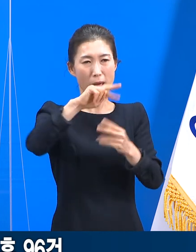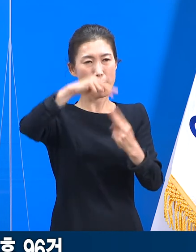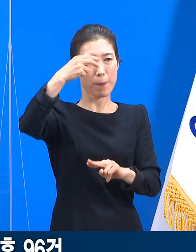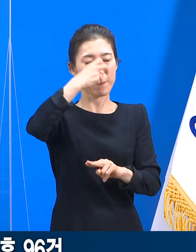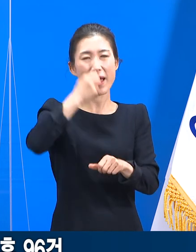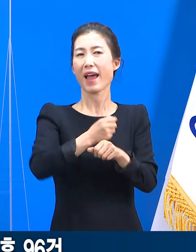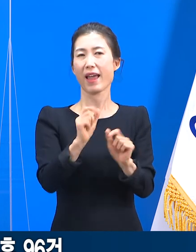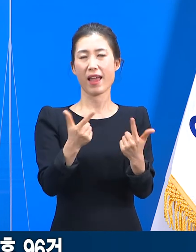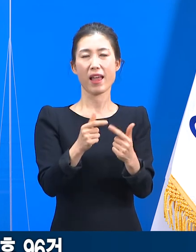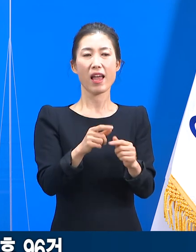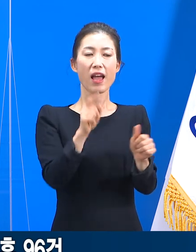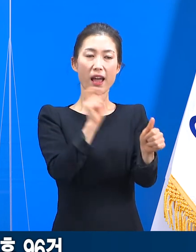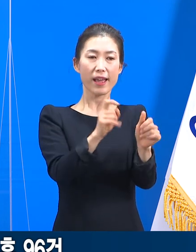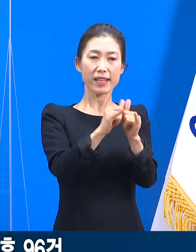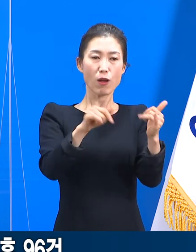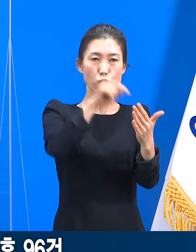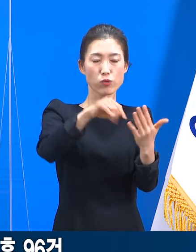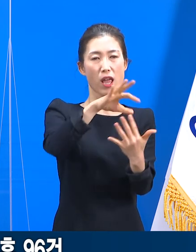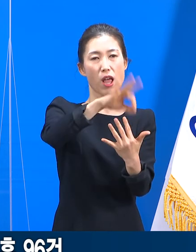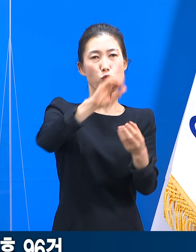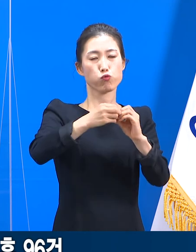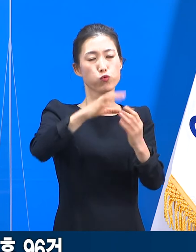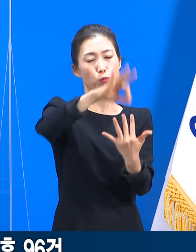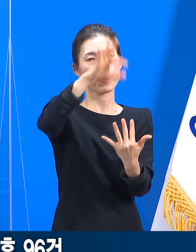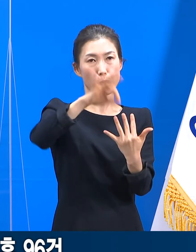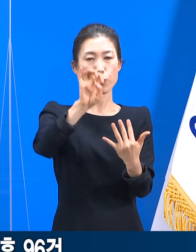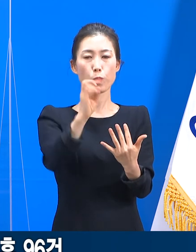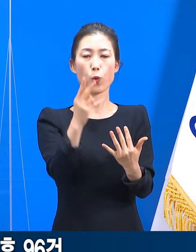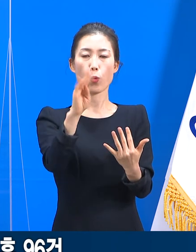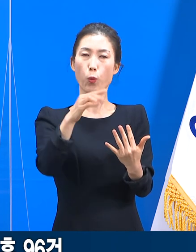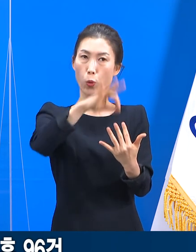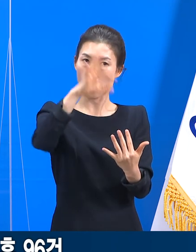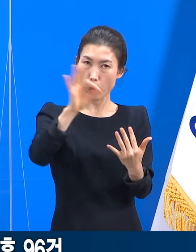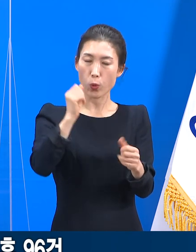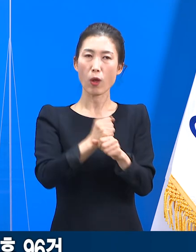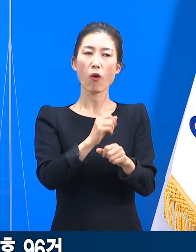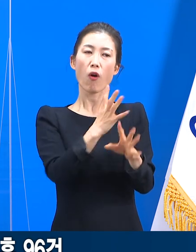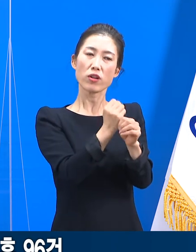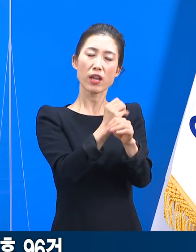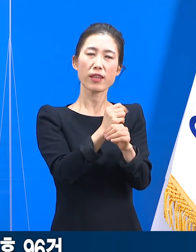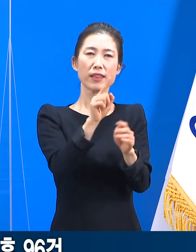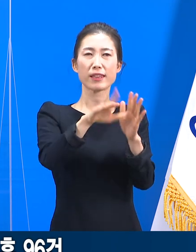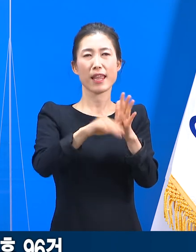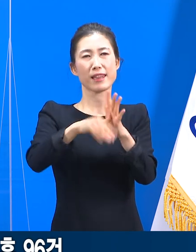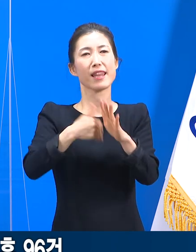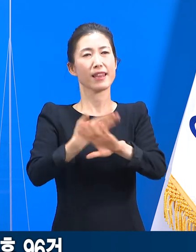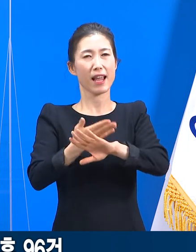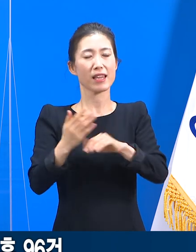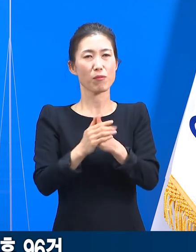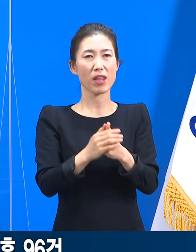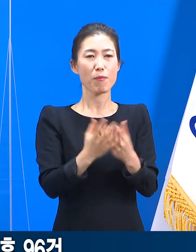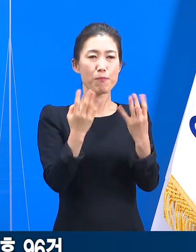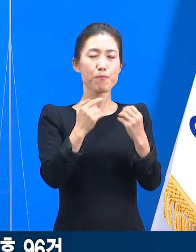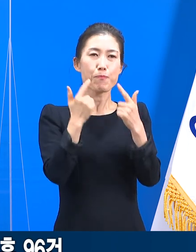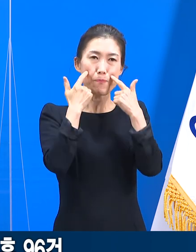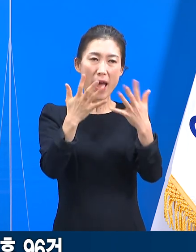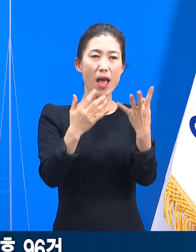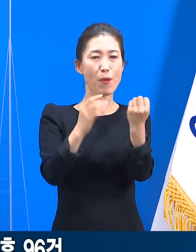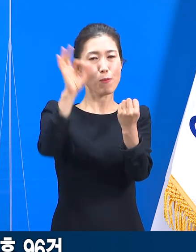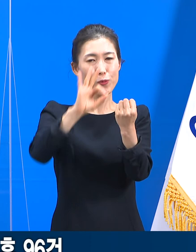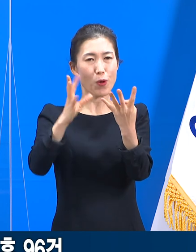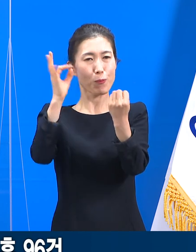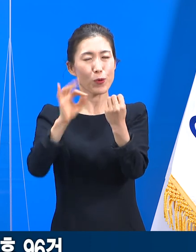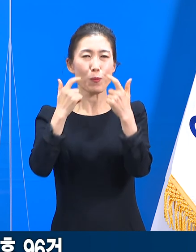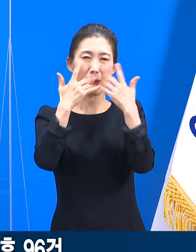표본을 수집하는 절차와 방법도 시기마다 달라져 왔기 때문에 정확한 비율 통계로 말씀드릴 수는